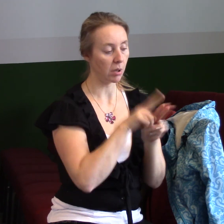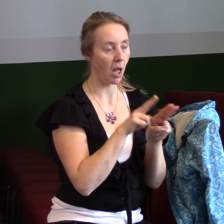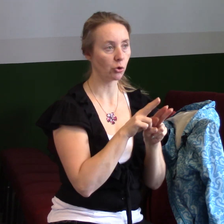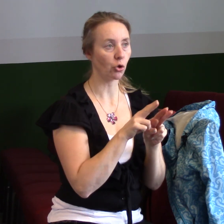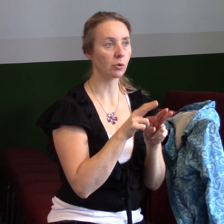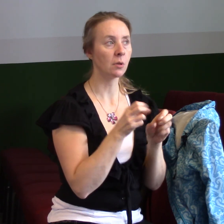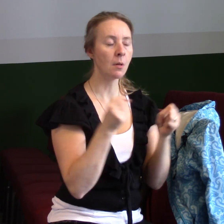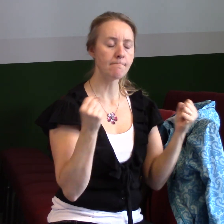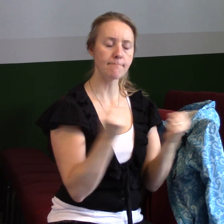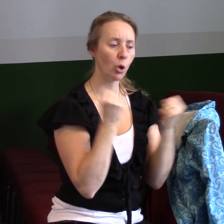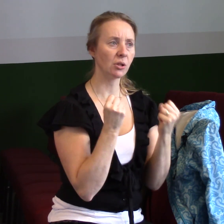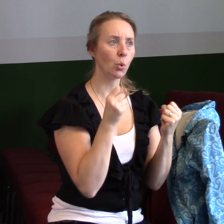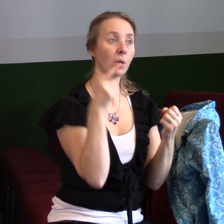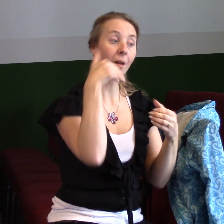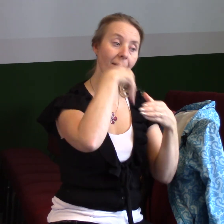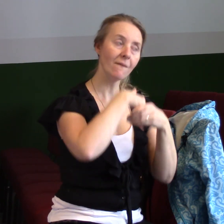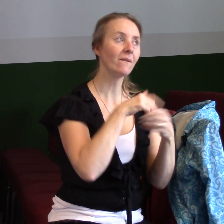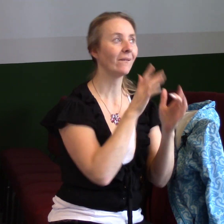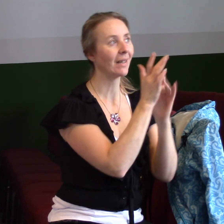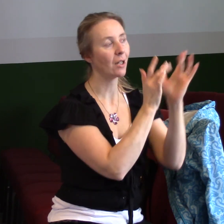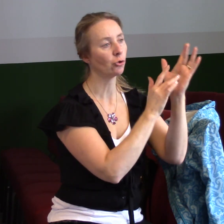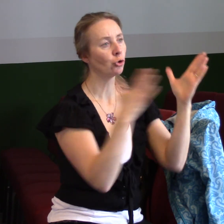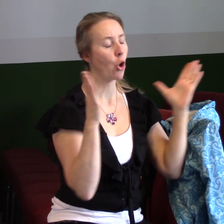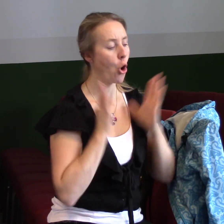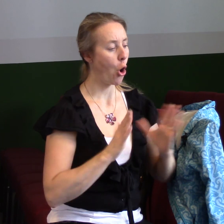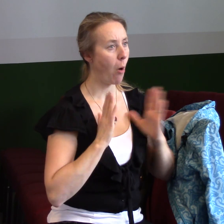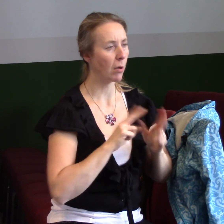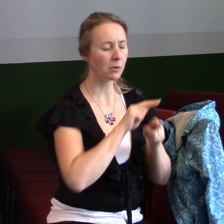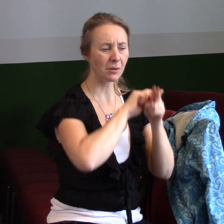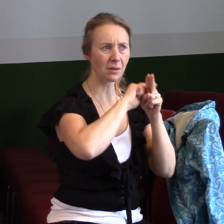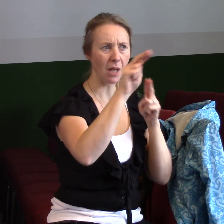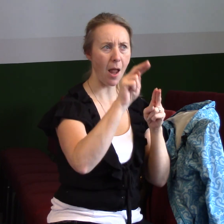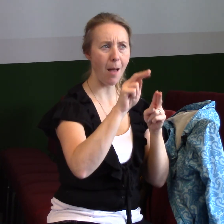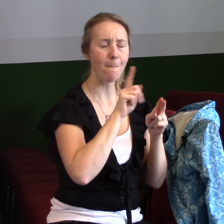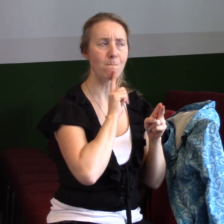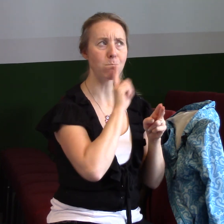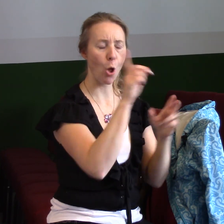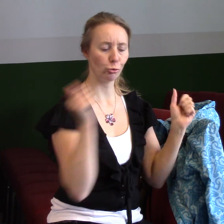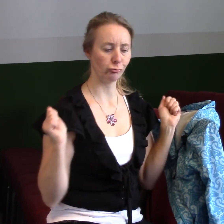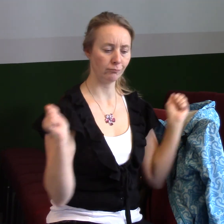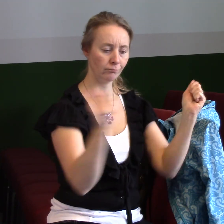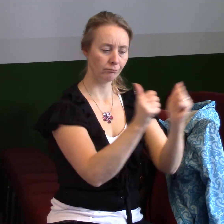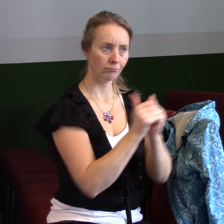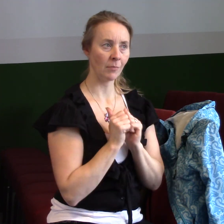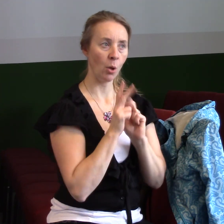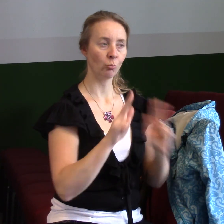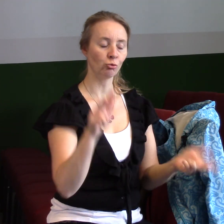a v převaze jeho síly. Oblečte si celou boží zbroj, abyste se mohli postavit proti dňáblovým